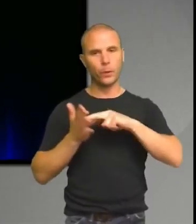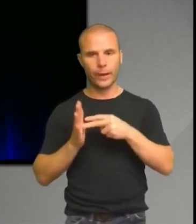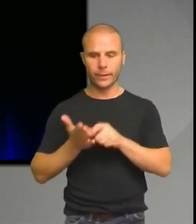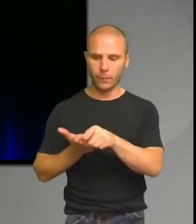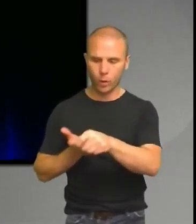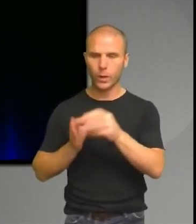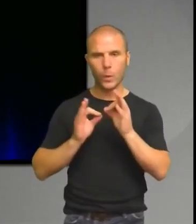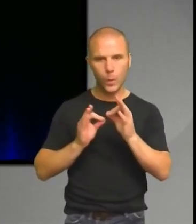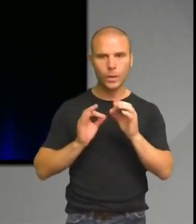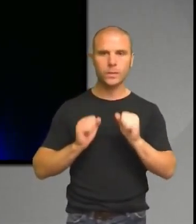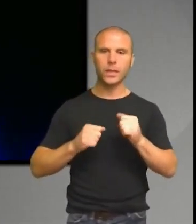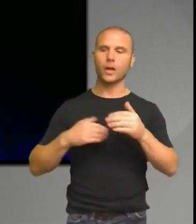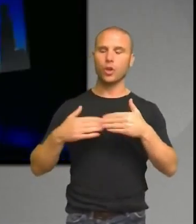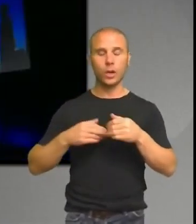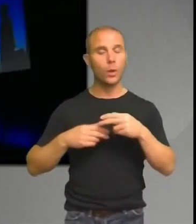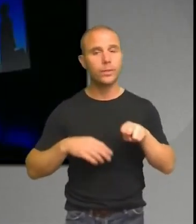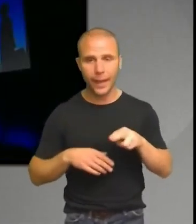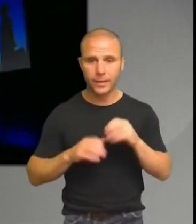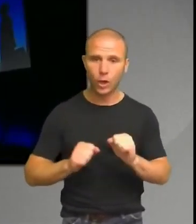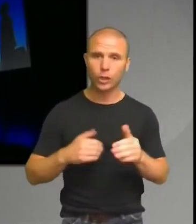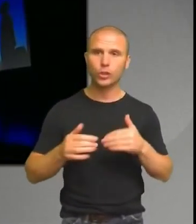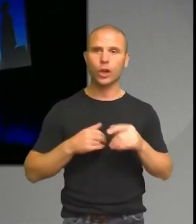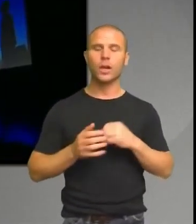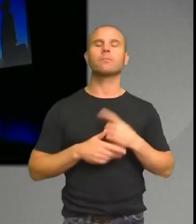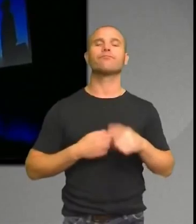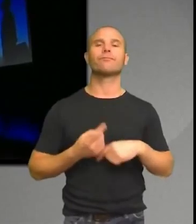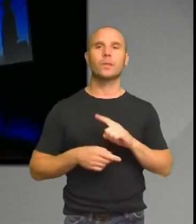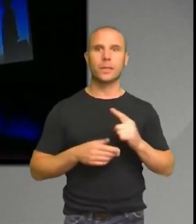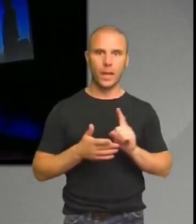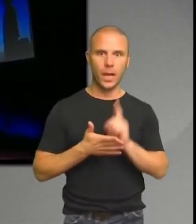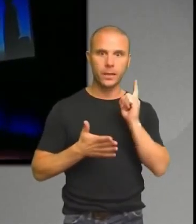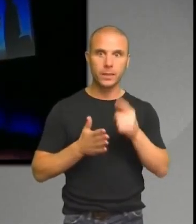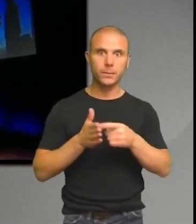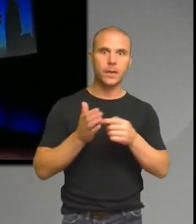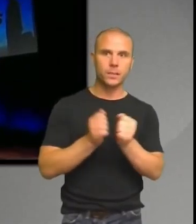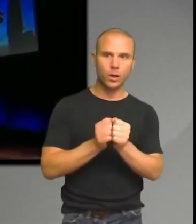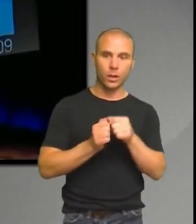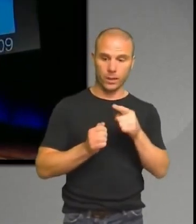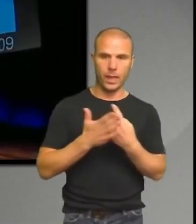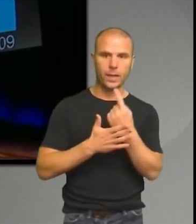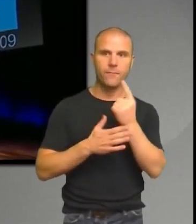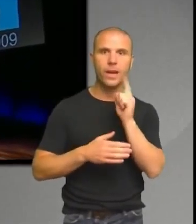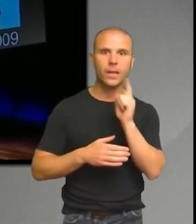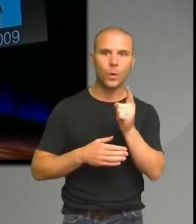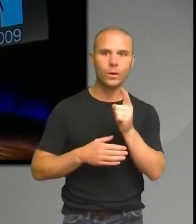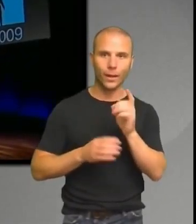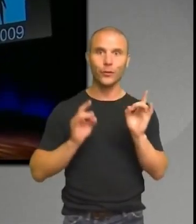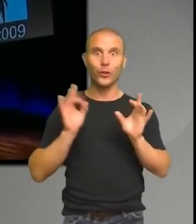när jag skulle göra det och så vidare. Och sen hände någonting ganska speciellt igen. Nix hände varje år. Det blev en nyår. Det blev år